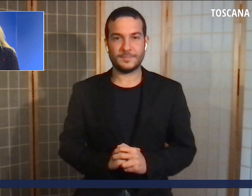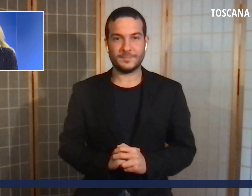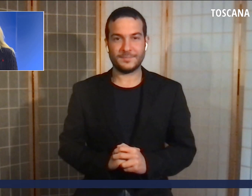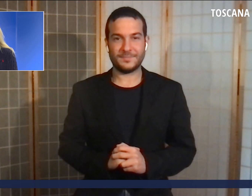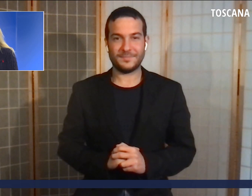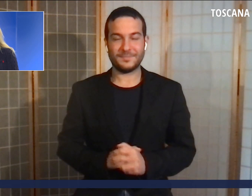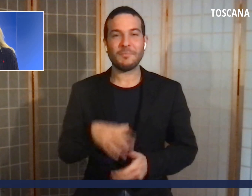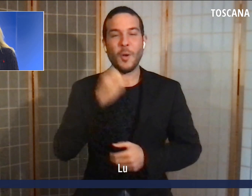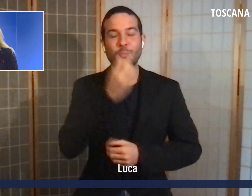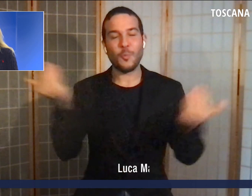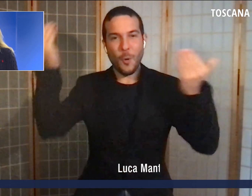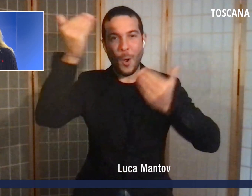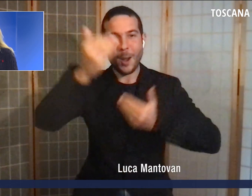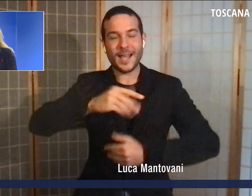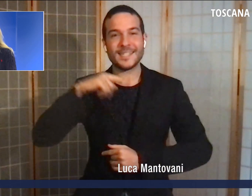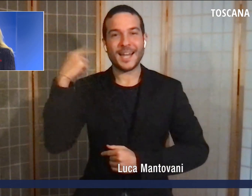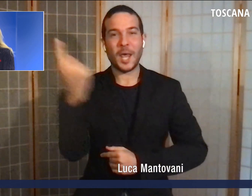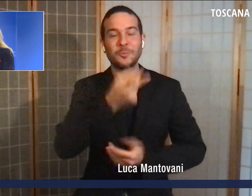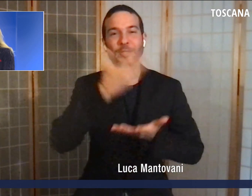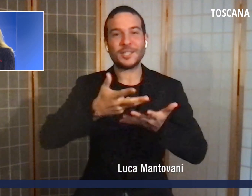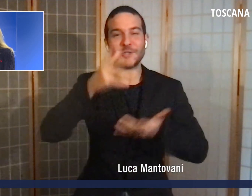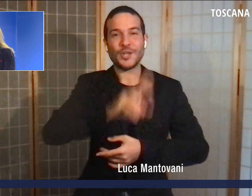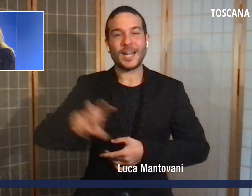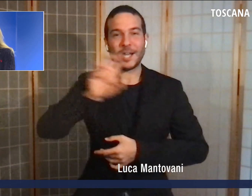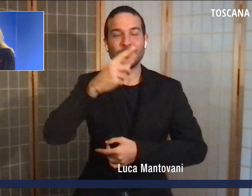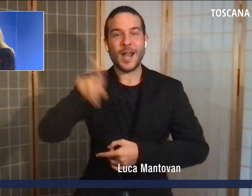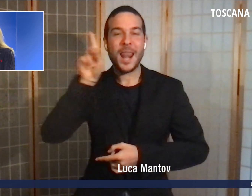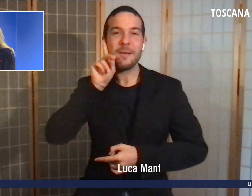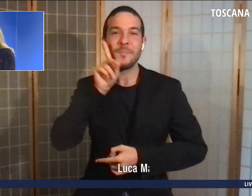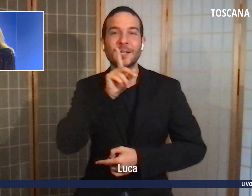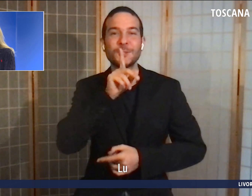Buonasera a tutti dalla Tg regionale per sordi,